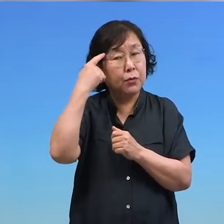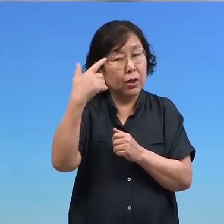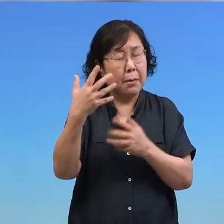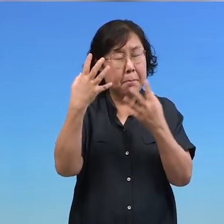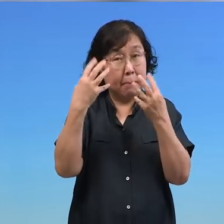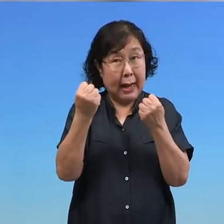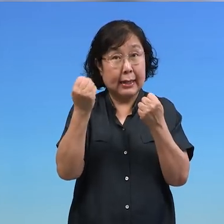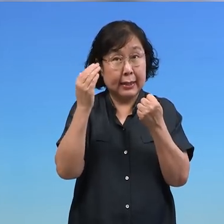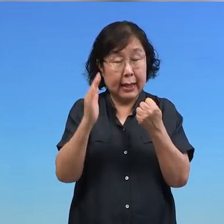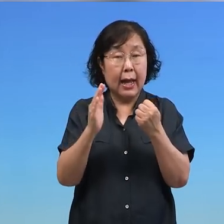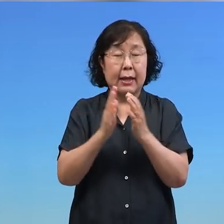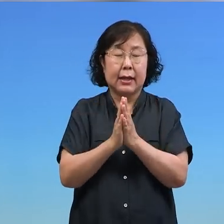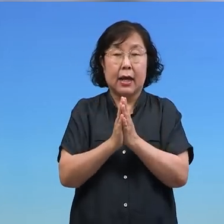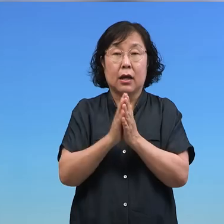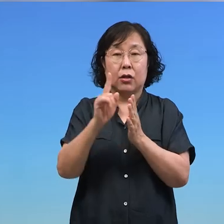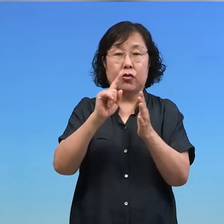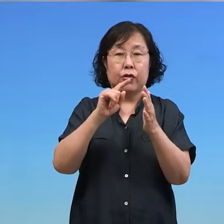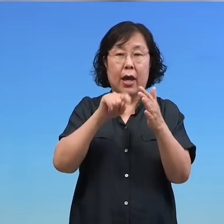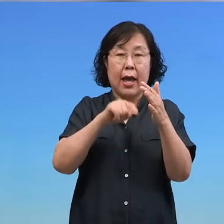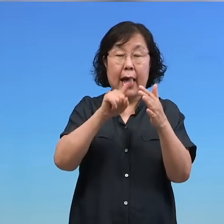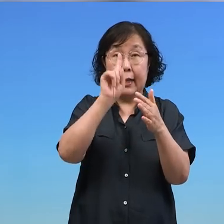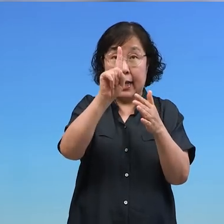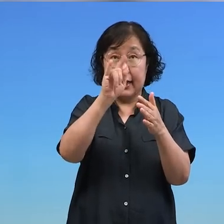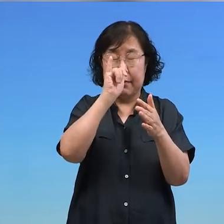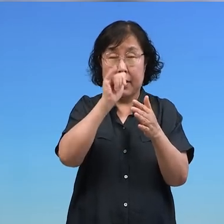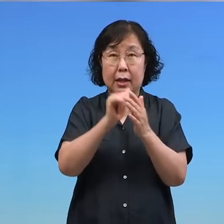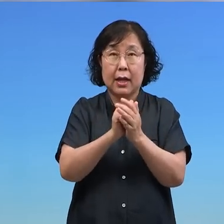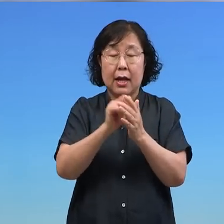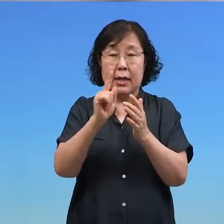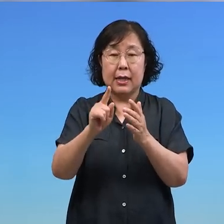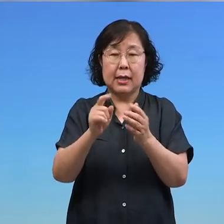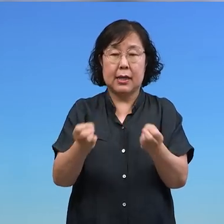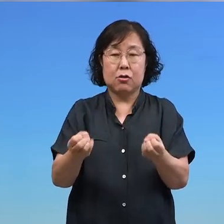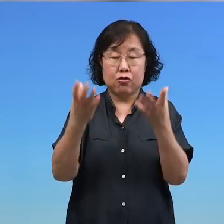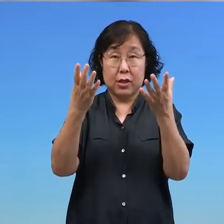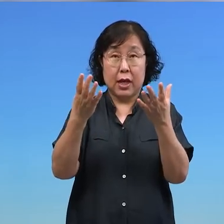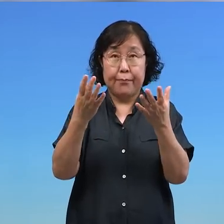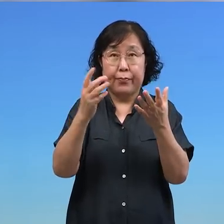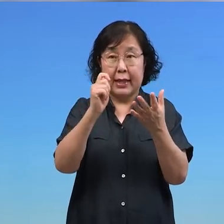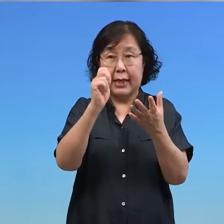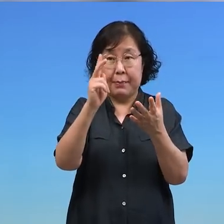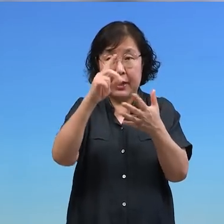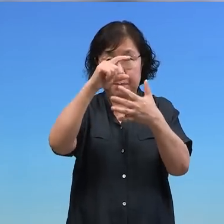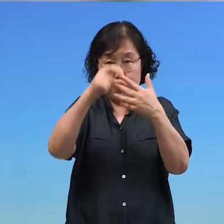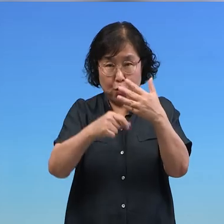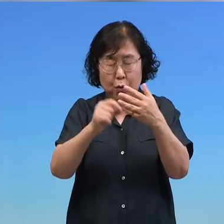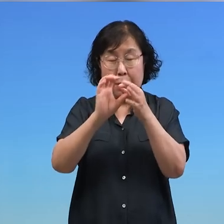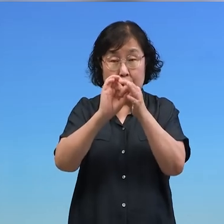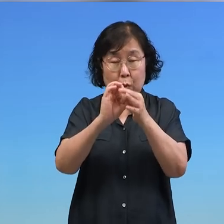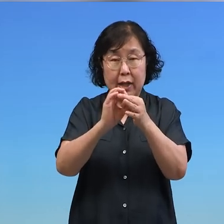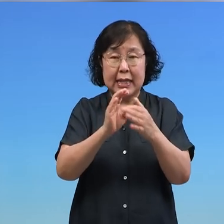이런 질문이 있었습니다 이제 이 이벤트를 통해서 정말 뜨고 싶습니까